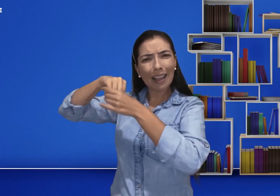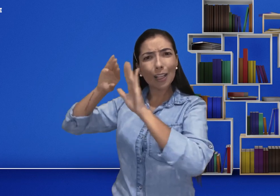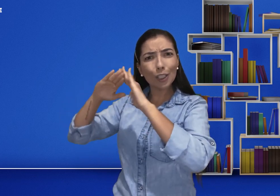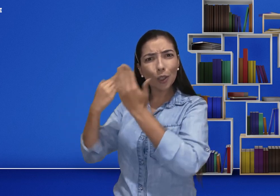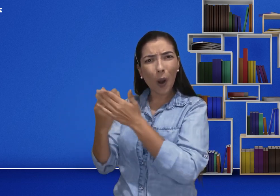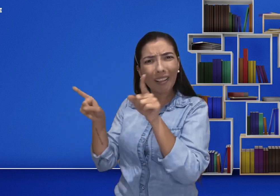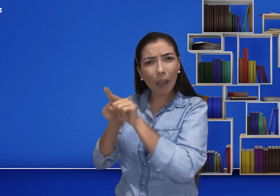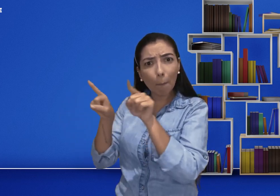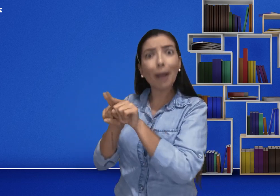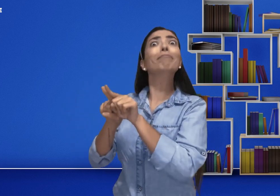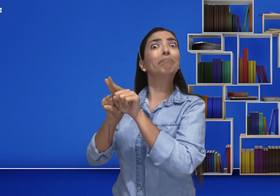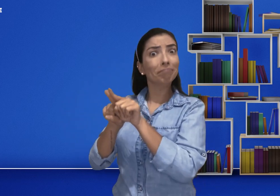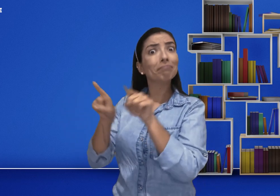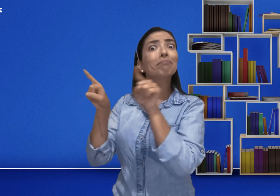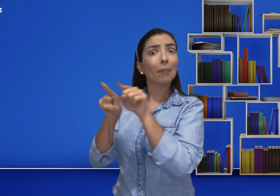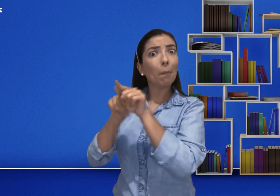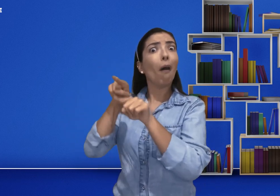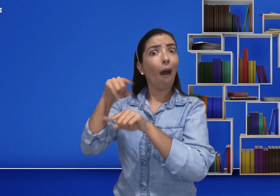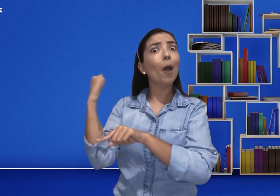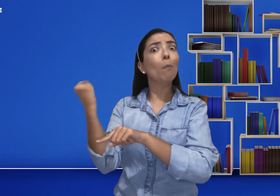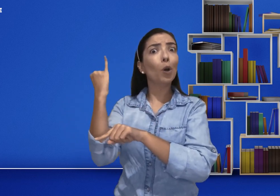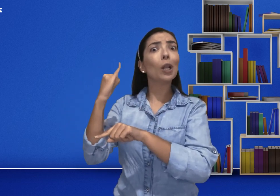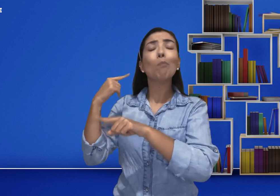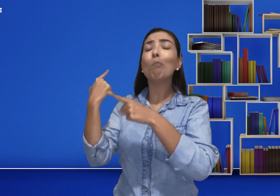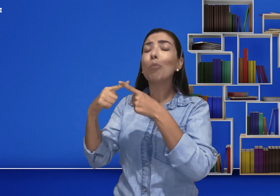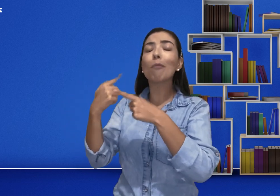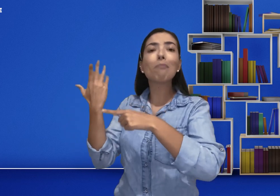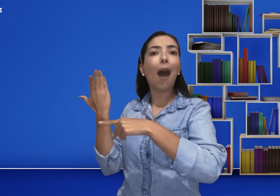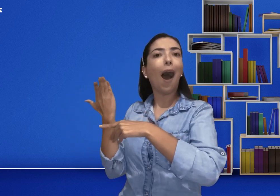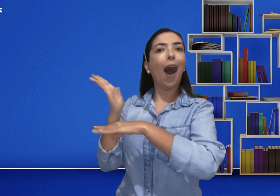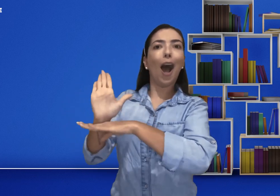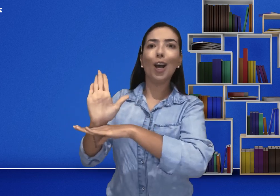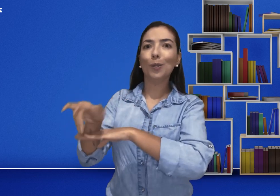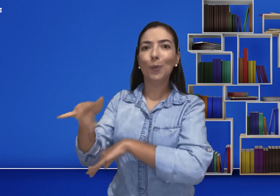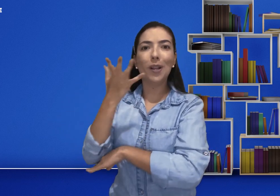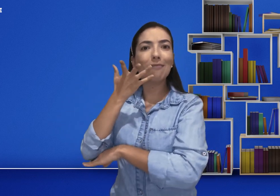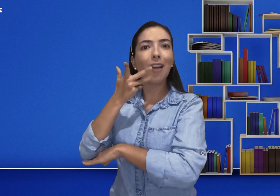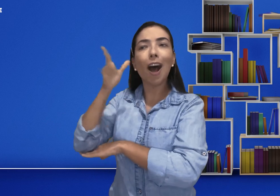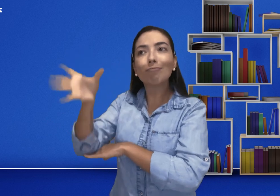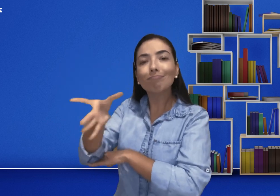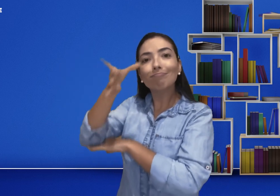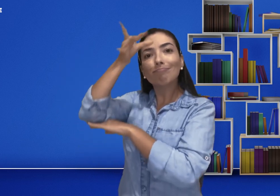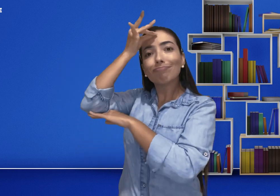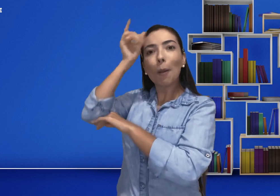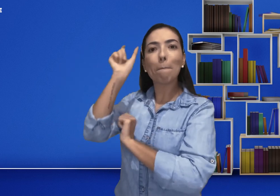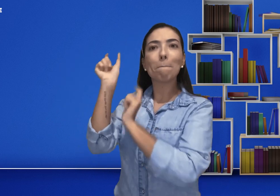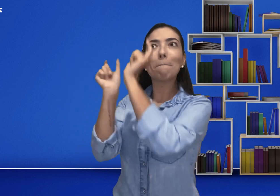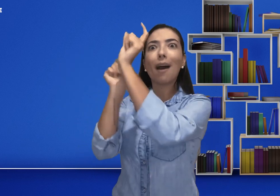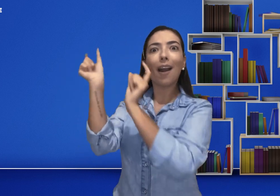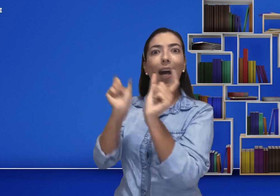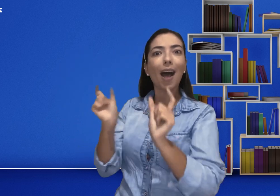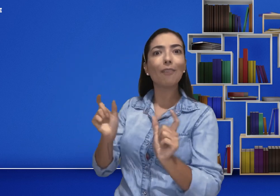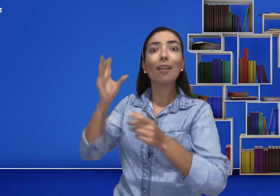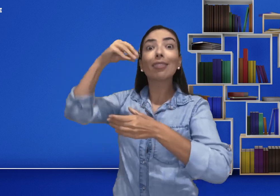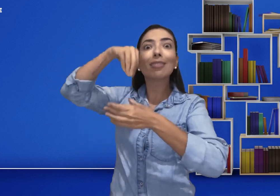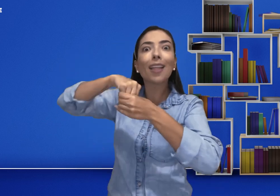mas na escola é necessário também? Sim! Porque isso vai ajudar a criança a aprender as palavras e conseguir se